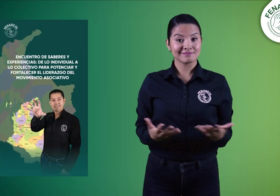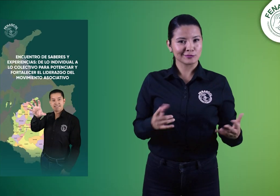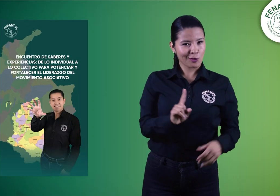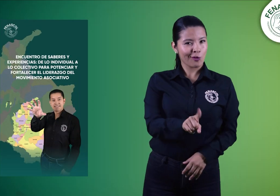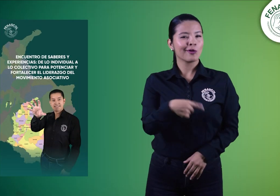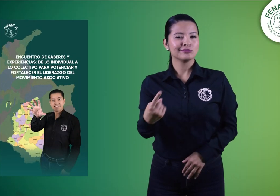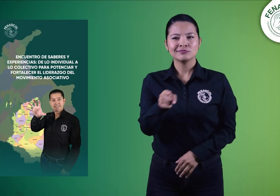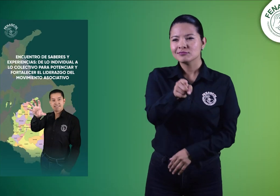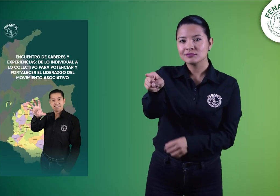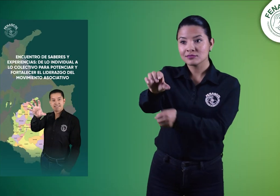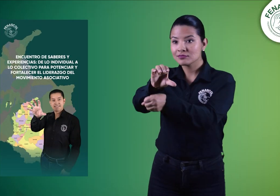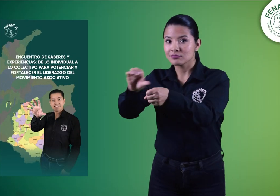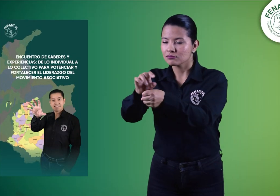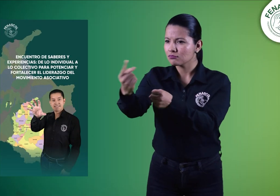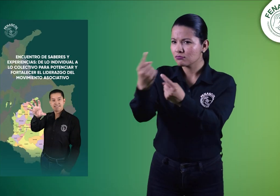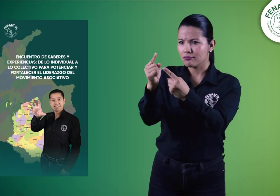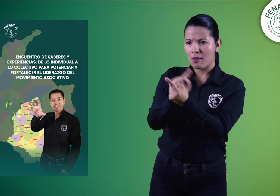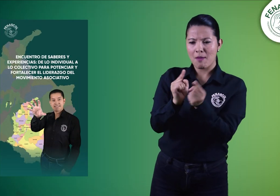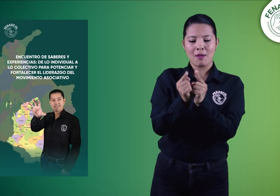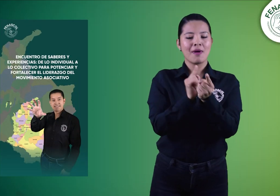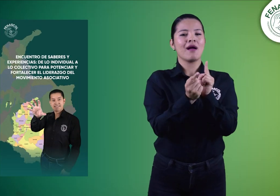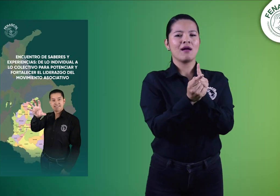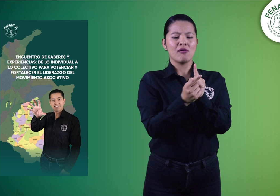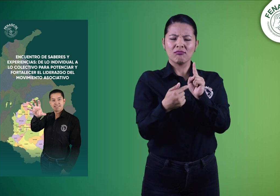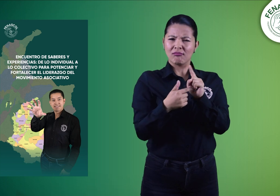Adicional a esto, en algunas ciudades también tendremos un encuentro.